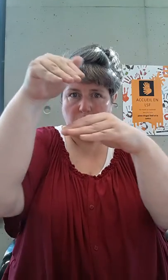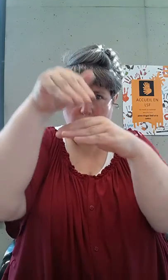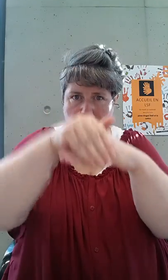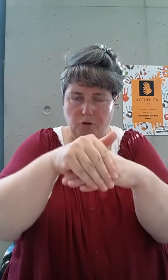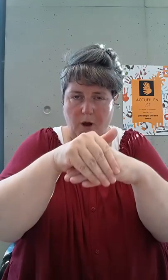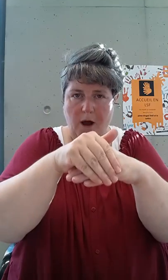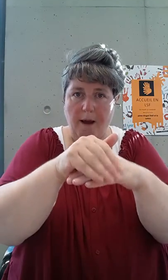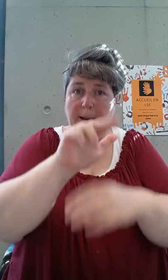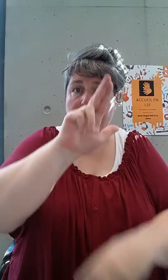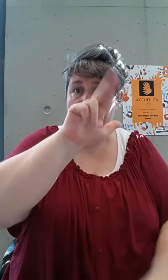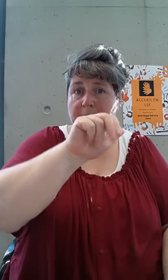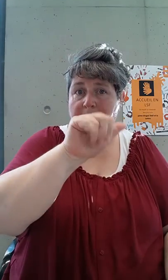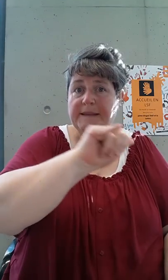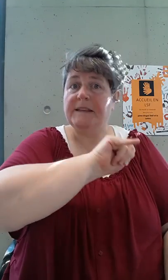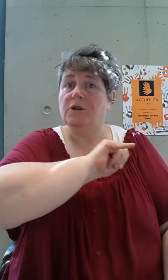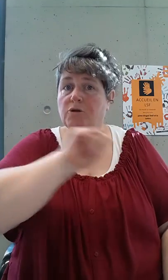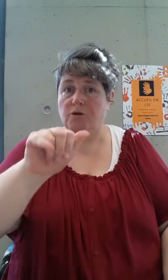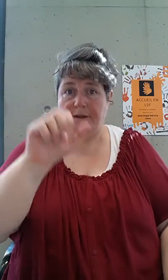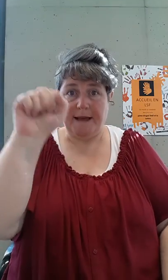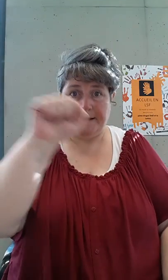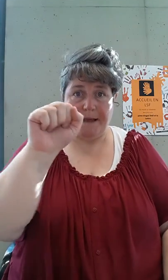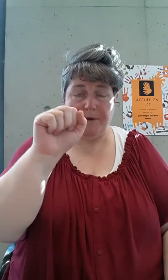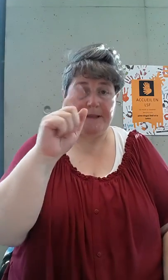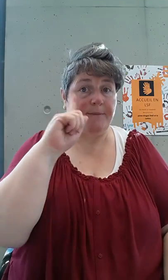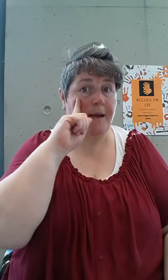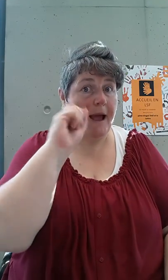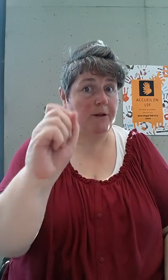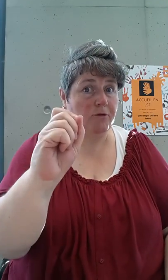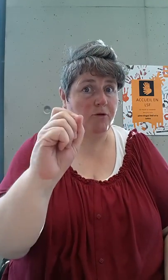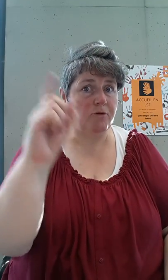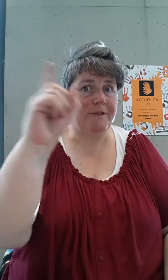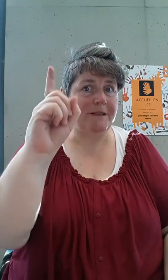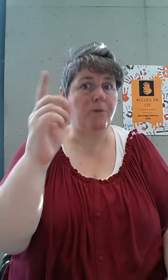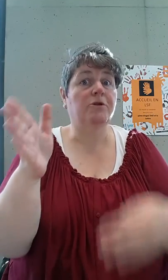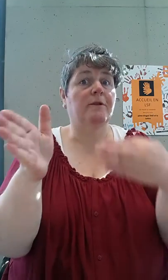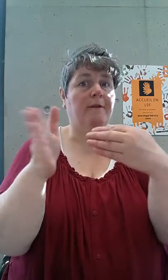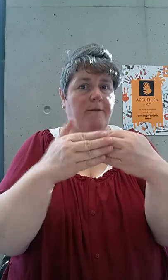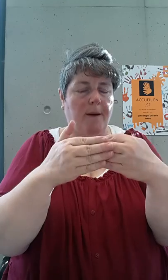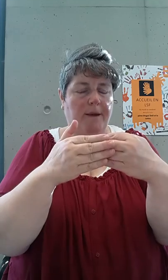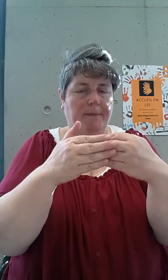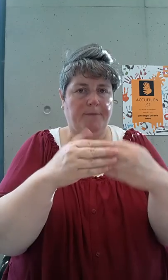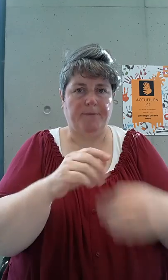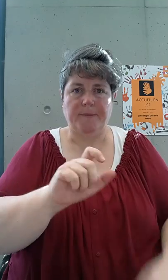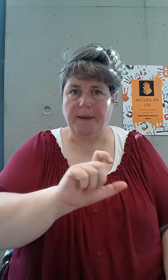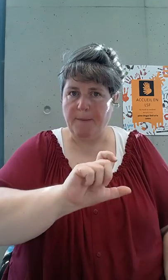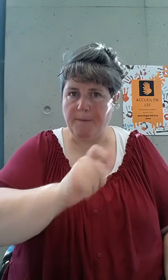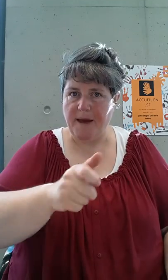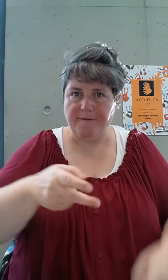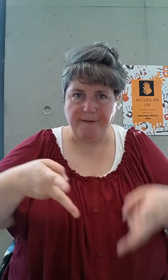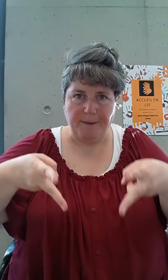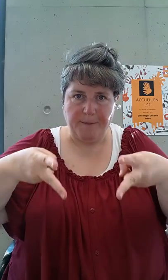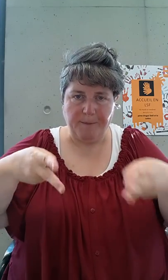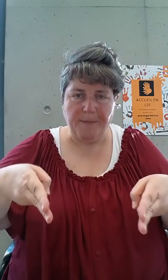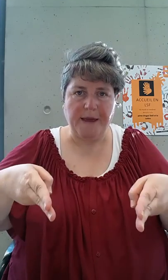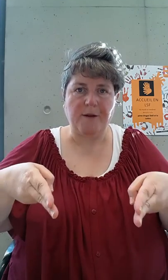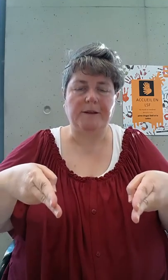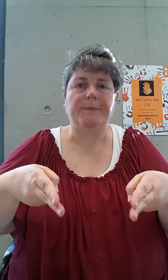Le soir Mardi Jusqu'à samedi Allons sur le dimanche Mais Période